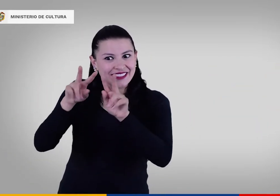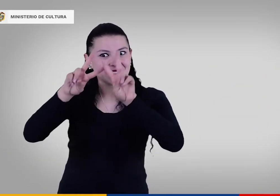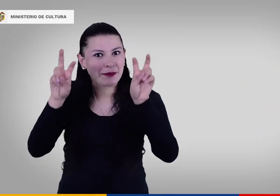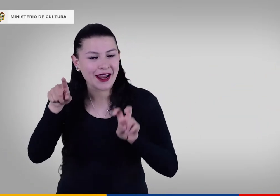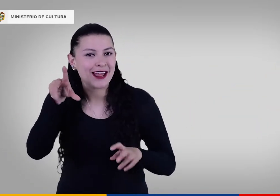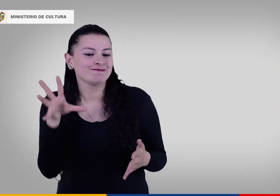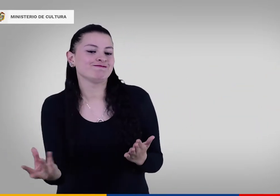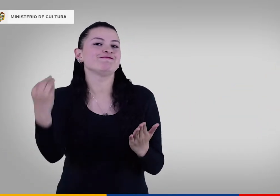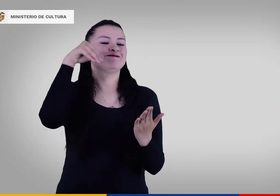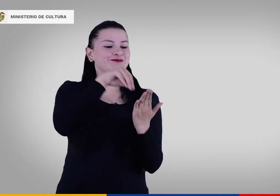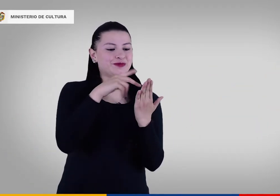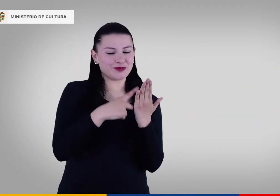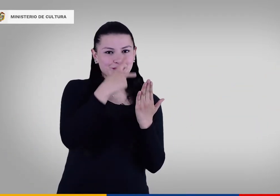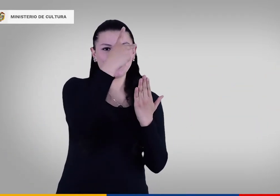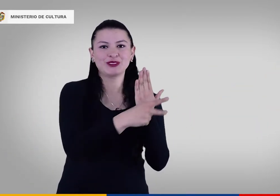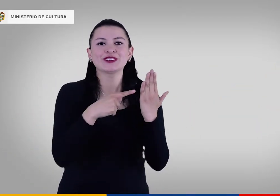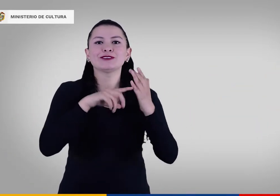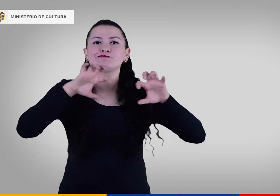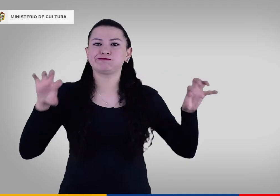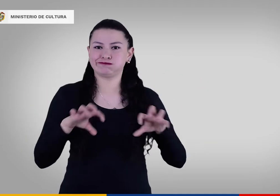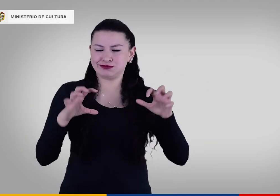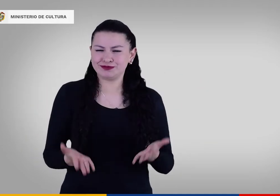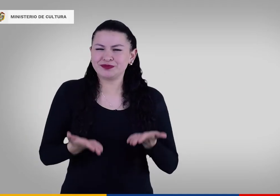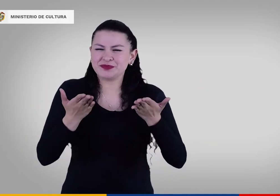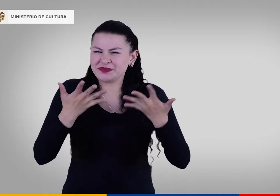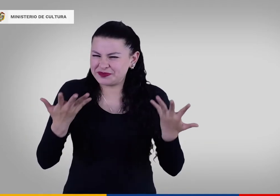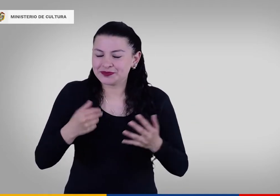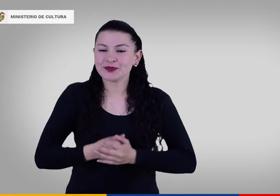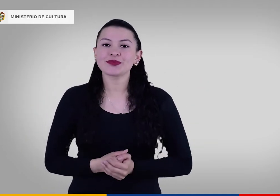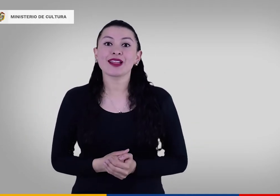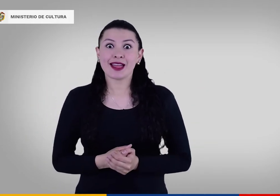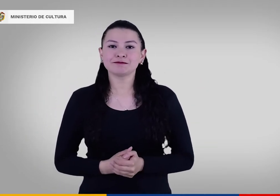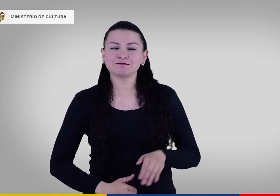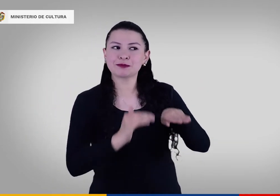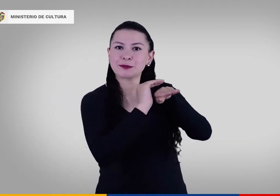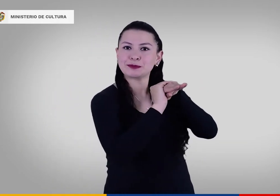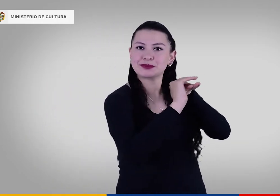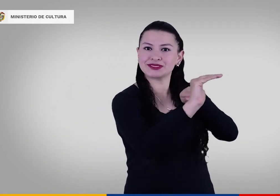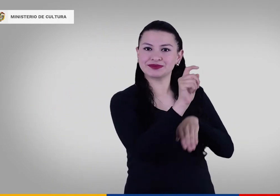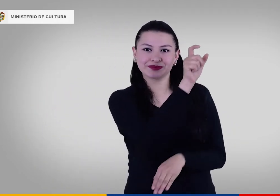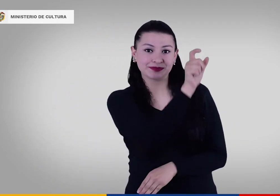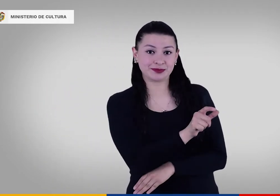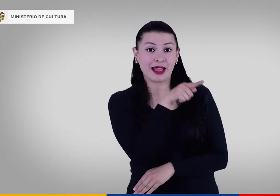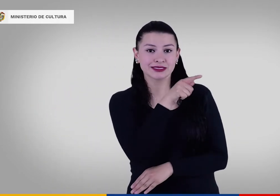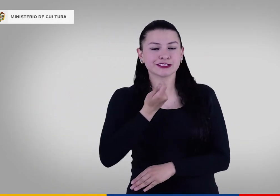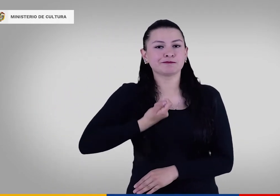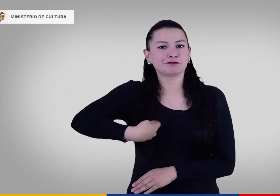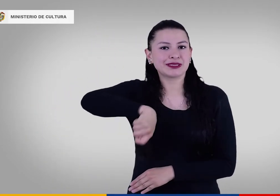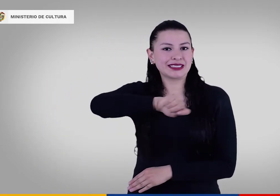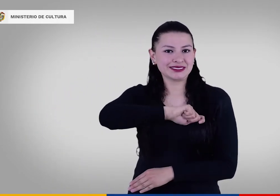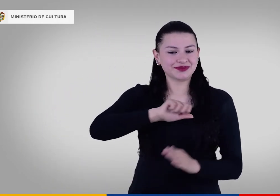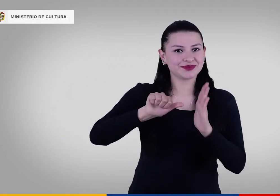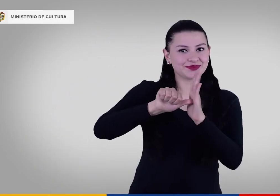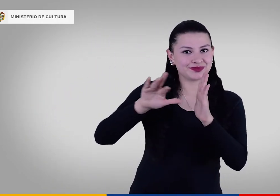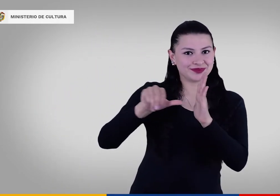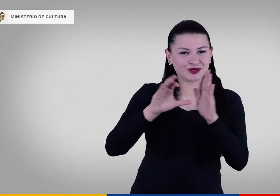parte de las acciones del proyecto antes mencionado. Tendremos como invitada a una profesional del Centro de Normalización